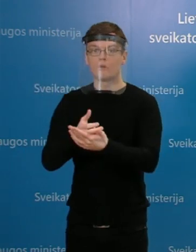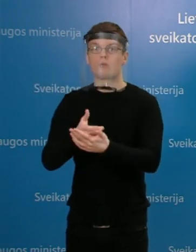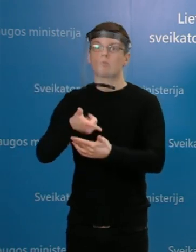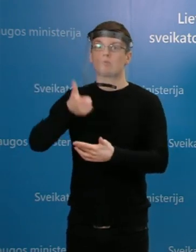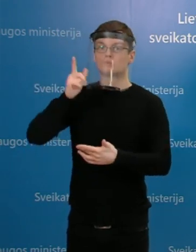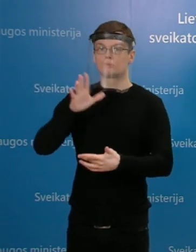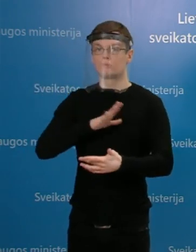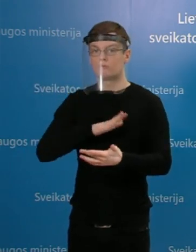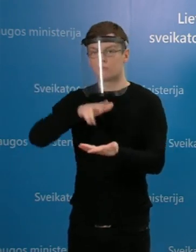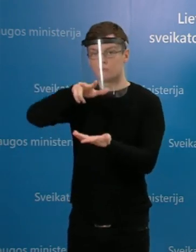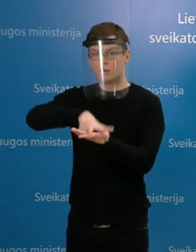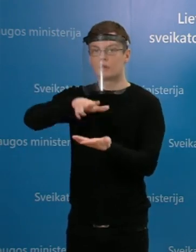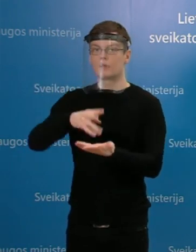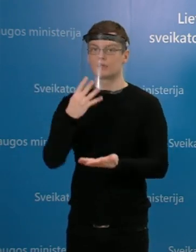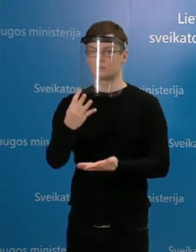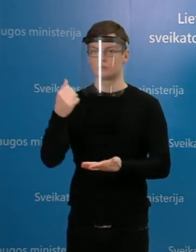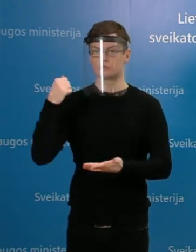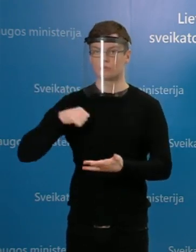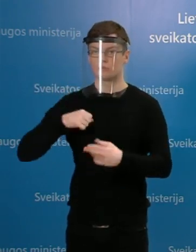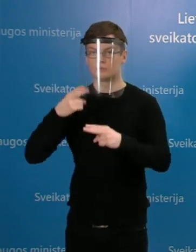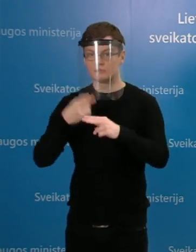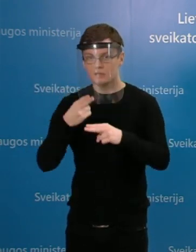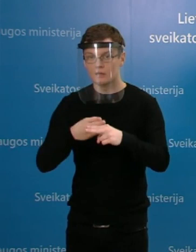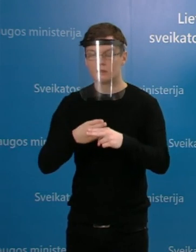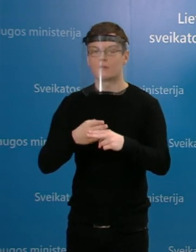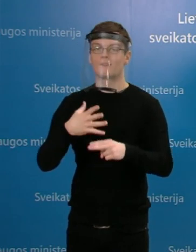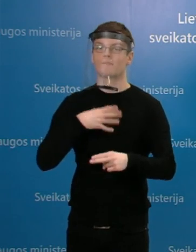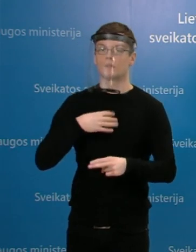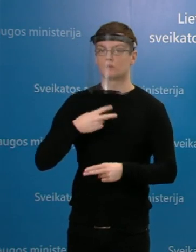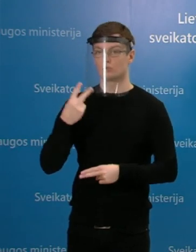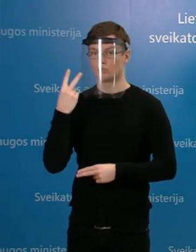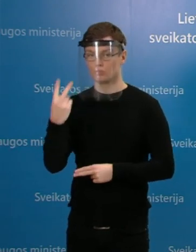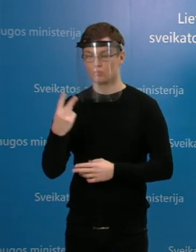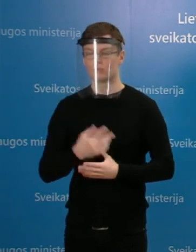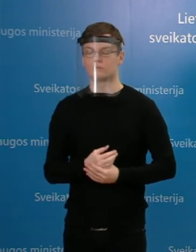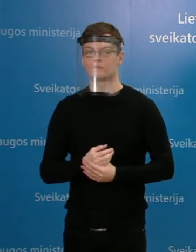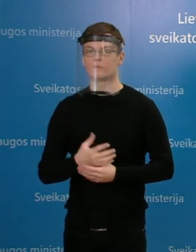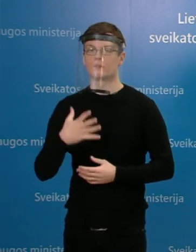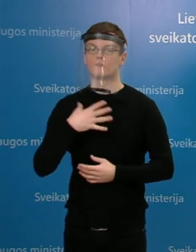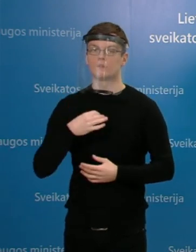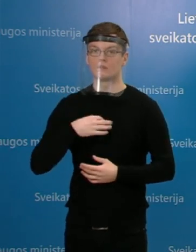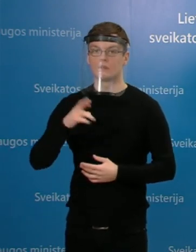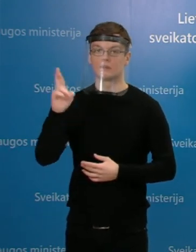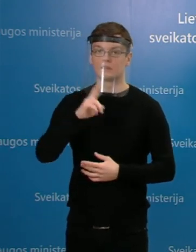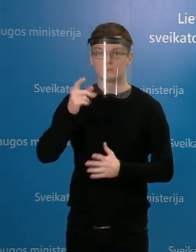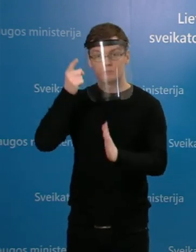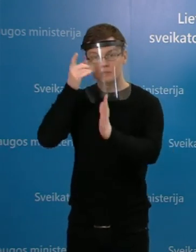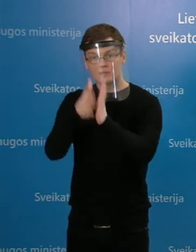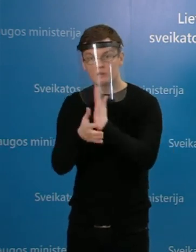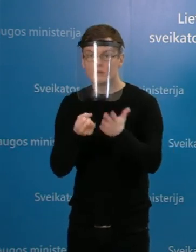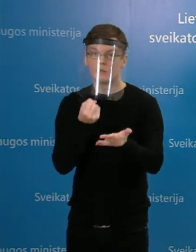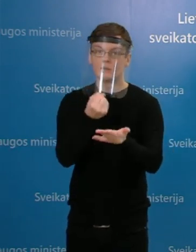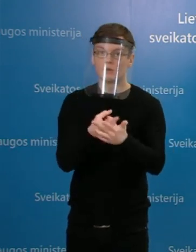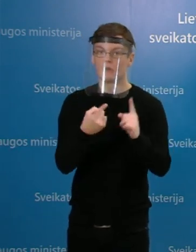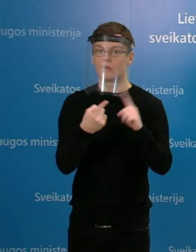serga keturi asmenys. Vilniuje du atvejai, vienas Vilniaus Respublikinėje psichiatrijos lygoninėje, kitas